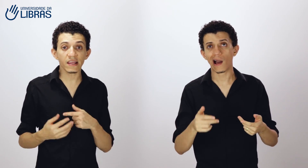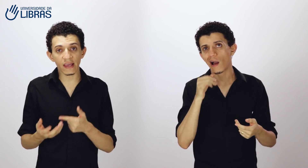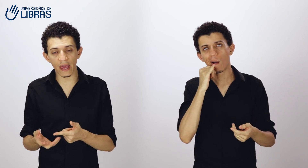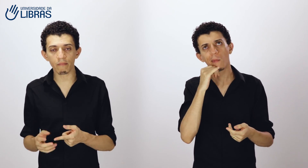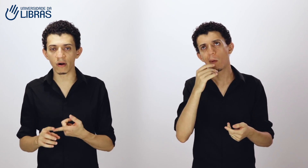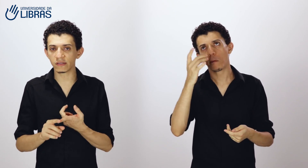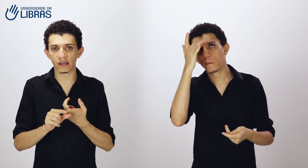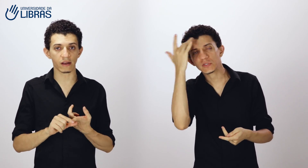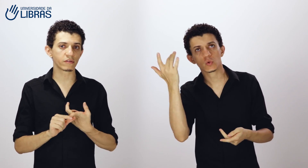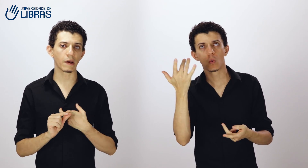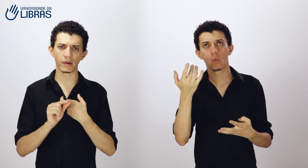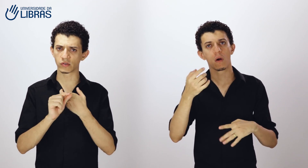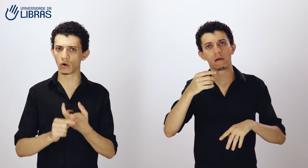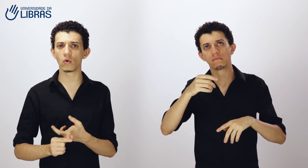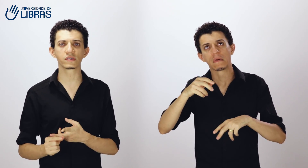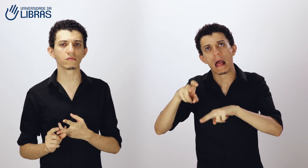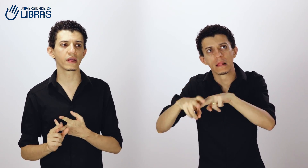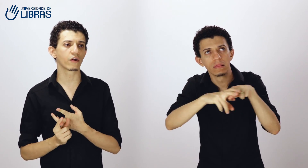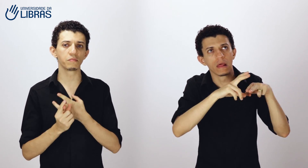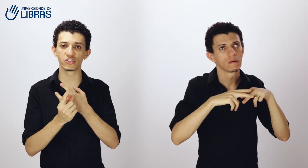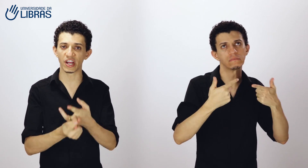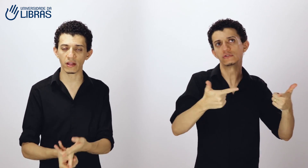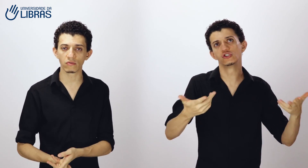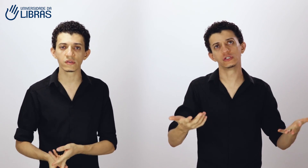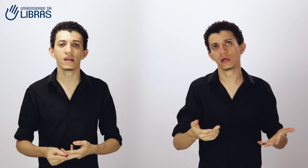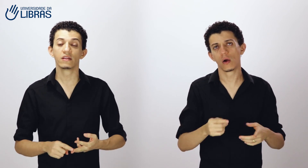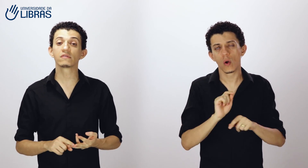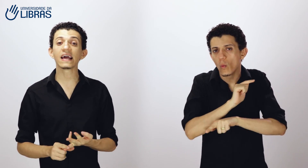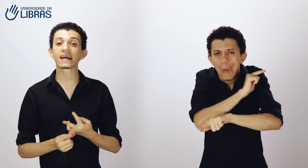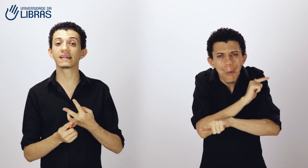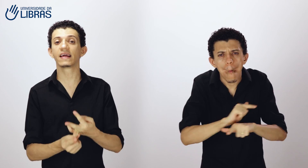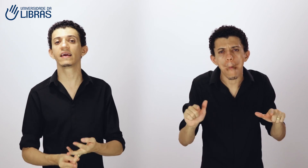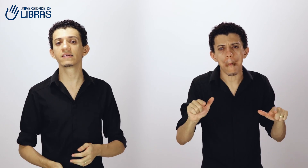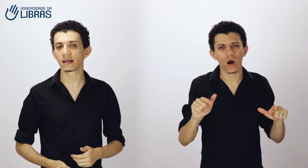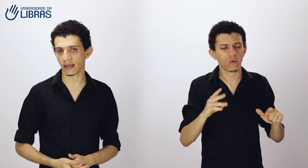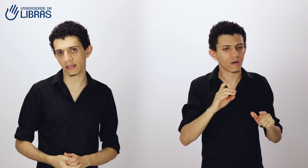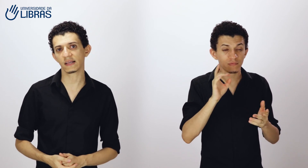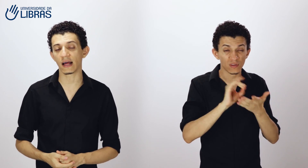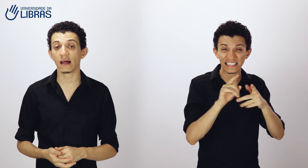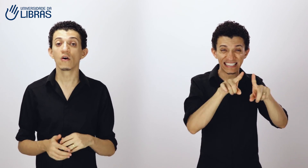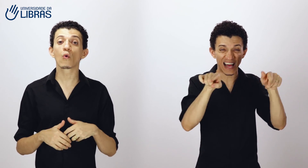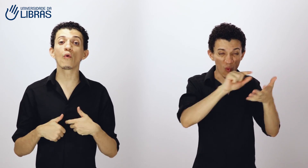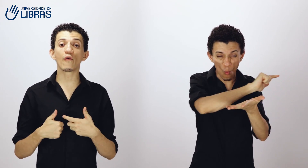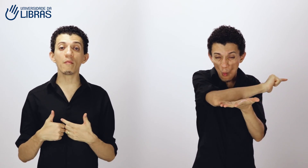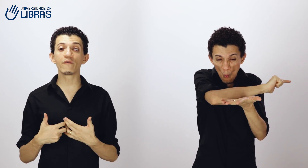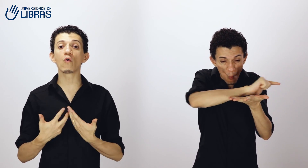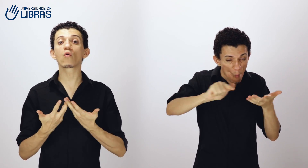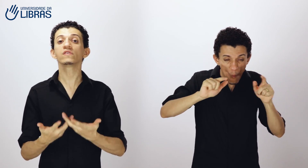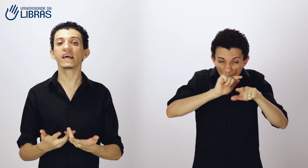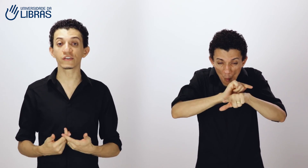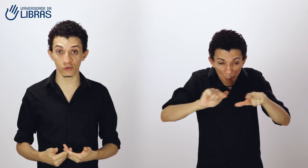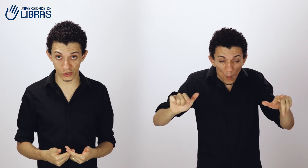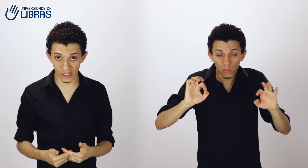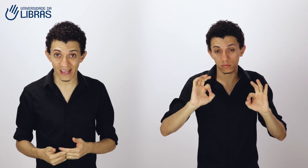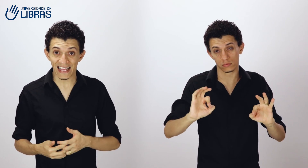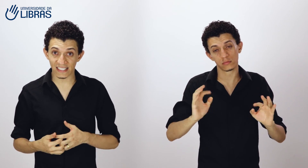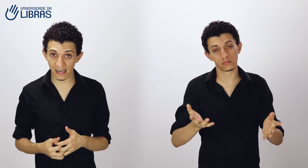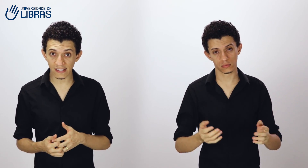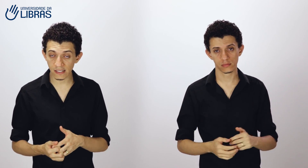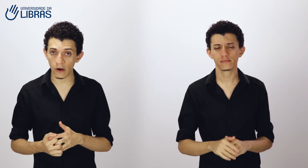ninguém pode ser, não ter pessoas, não ter objetos, não ter cadeiras naquela sala. Conforme for o contexto de sinalização.